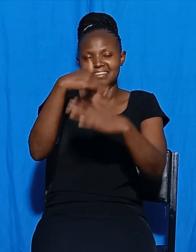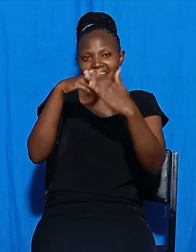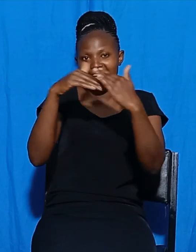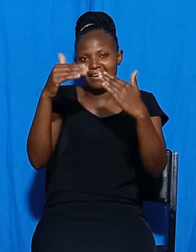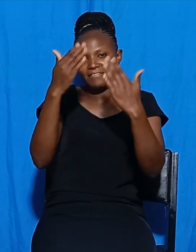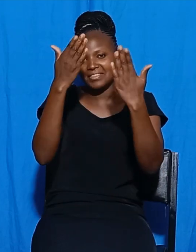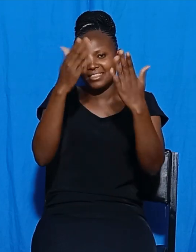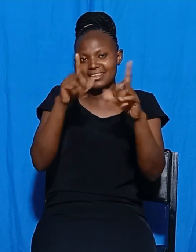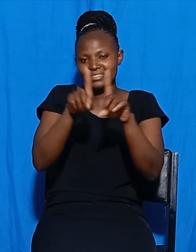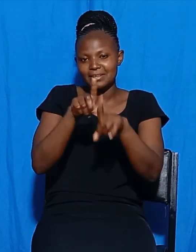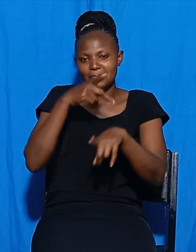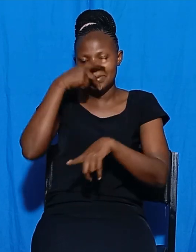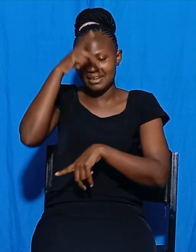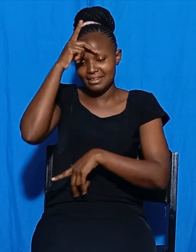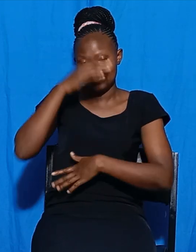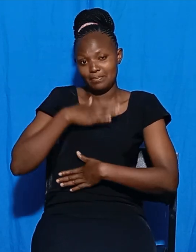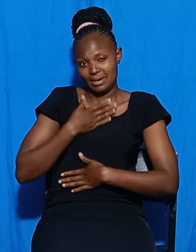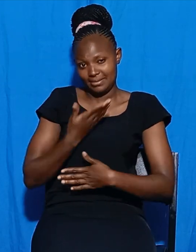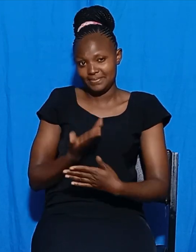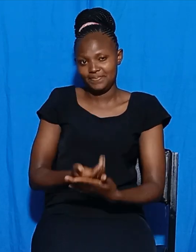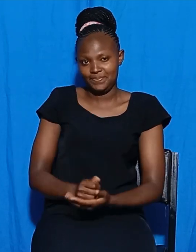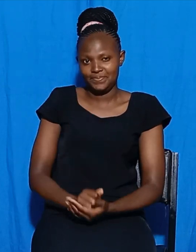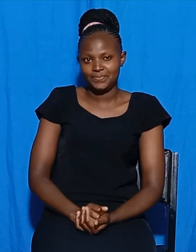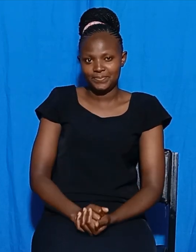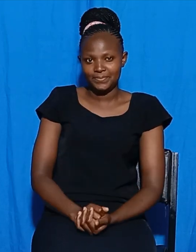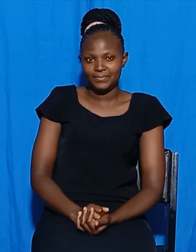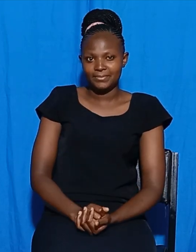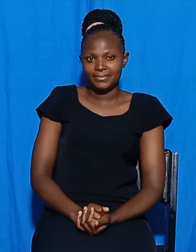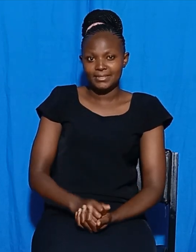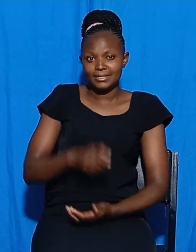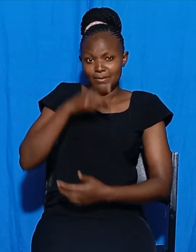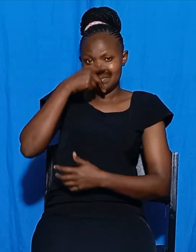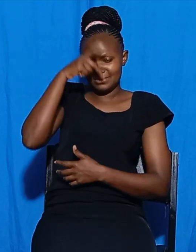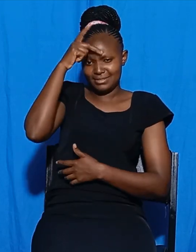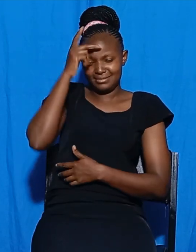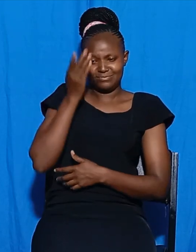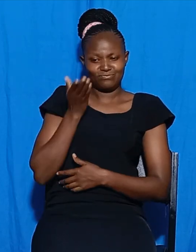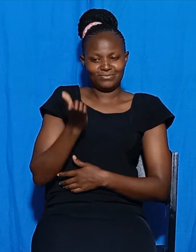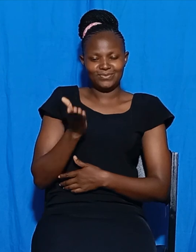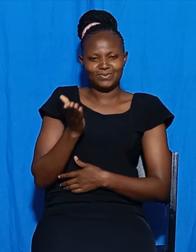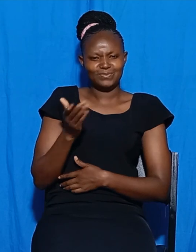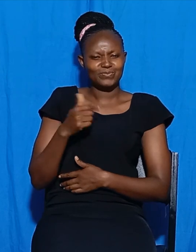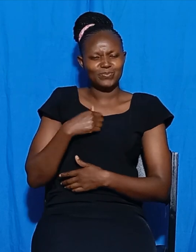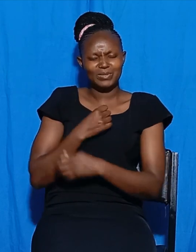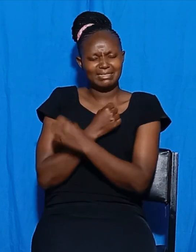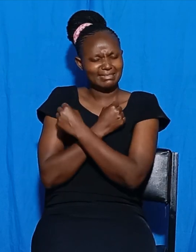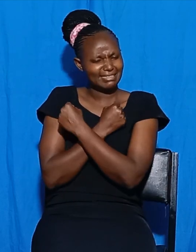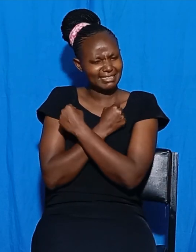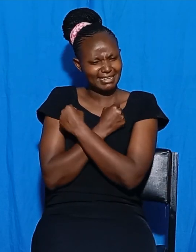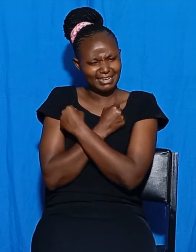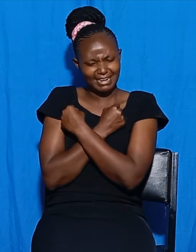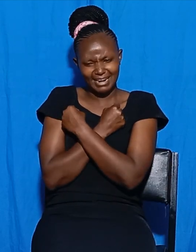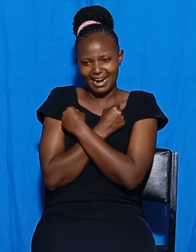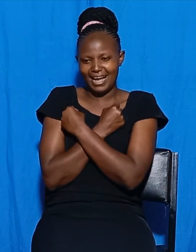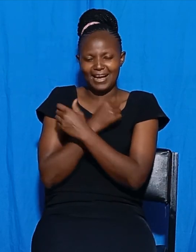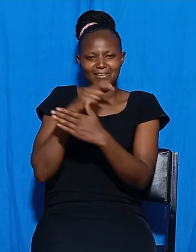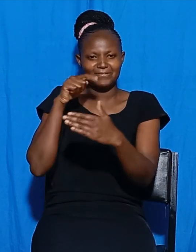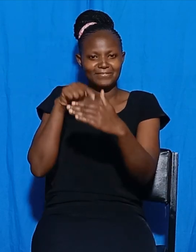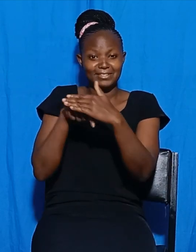asii makwa Asii ya makwa ni meendete munomono Manzo metheche kuma